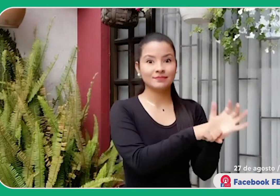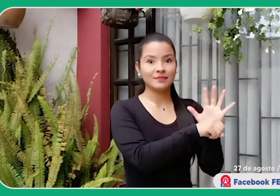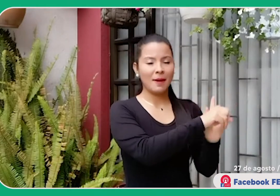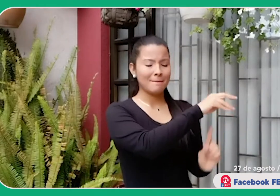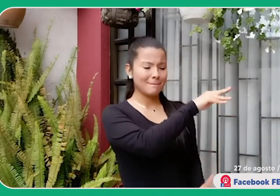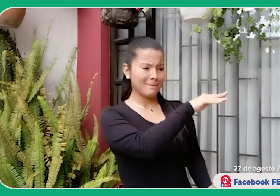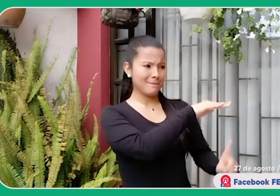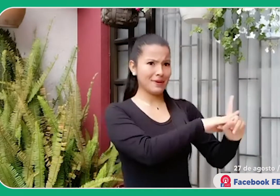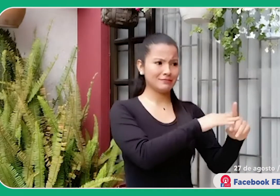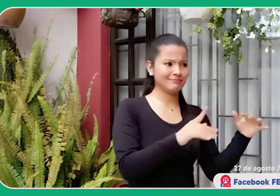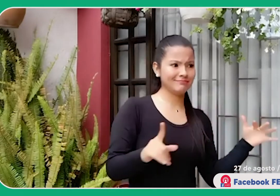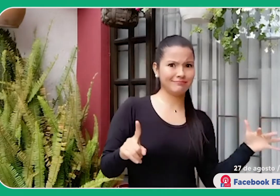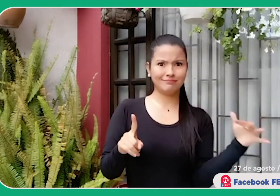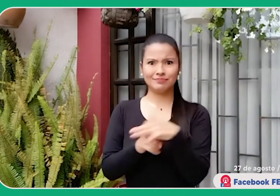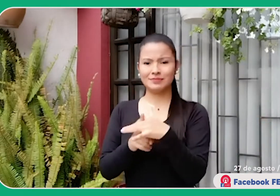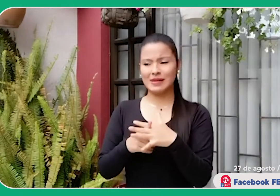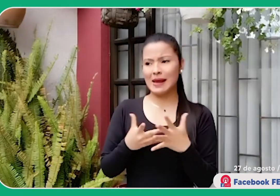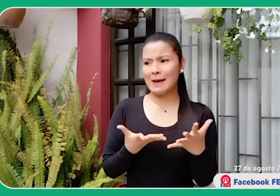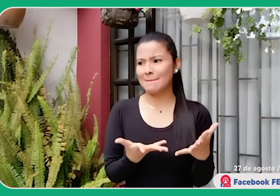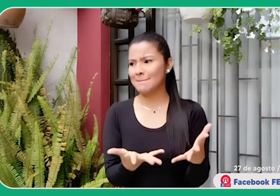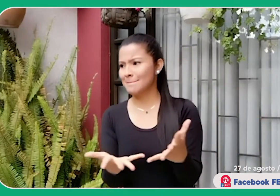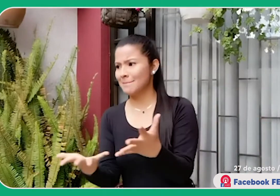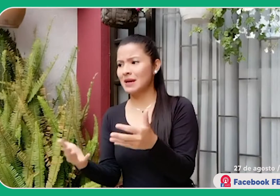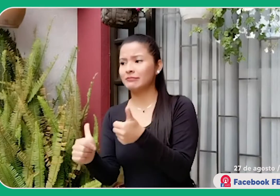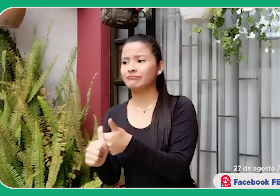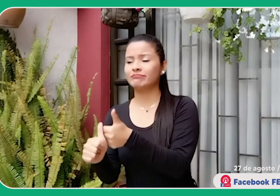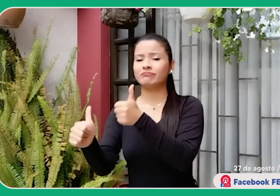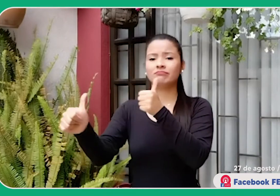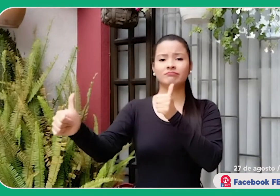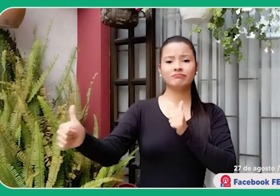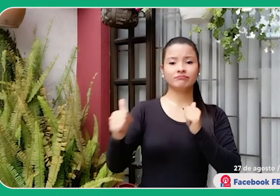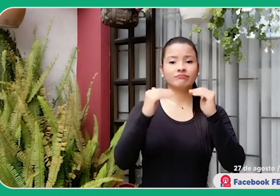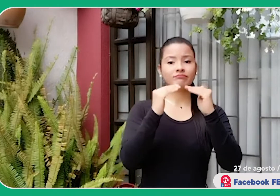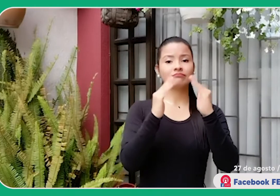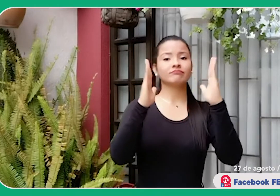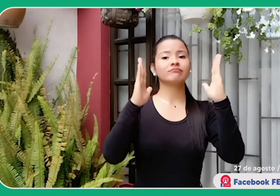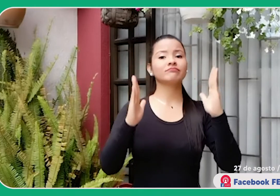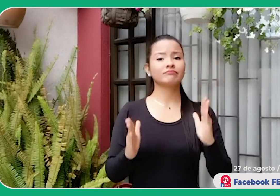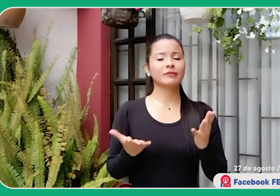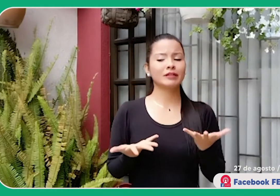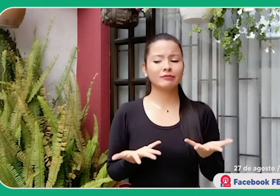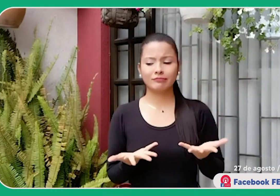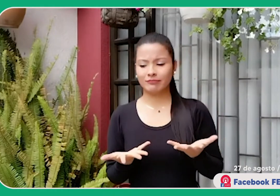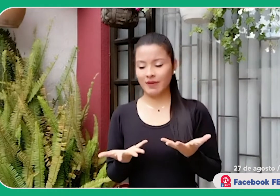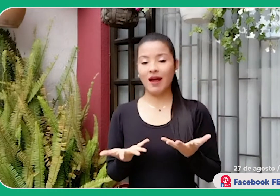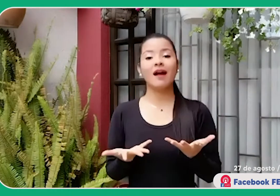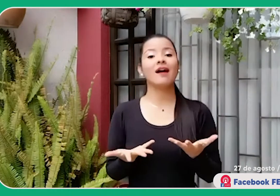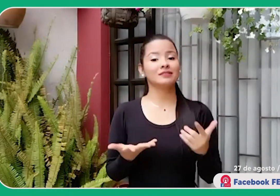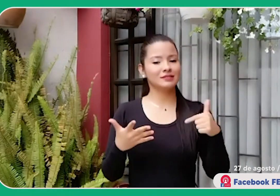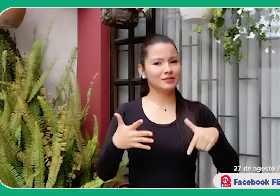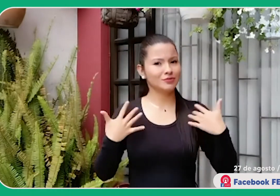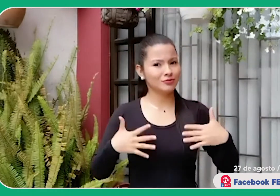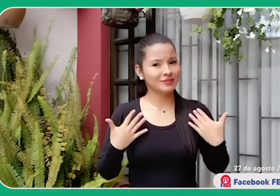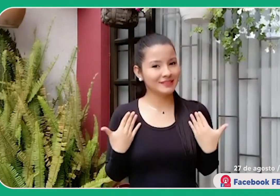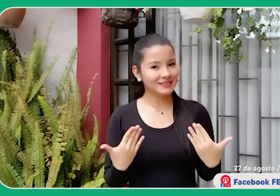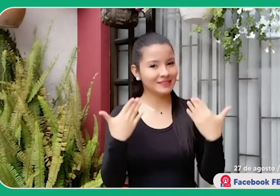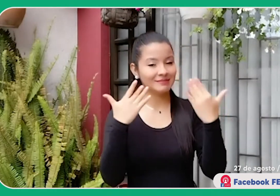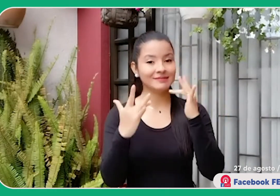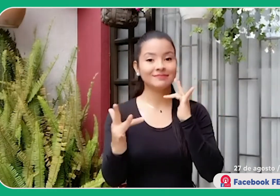reemplazando la presencialidad por contextos virtuales debido a las medidas de cuarentena y aislamiento en casa, convirtiendo a